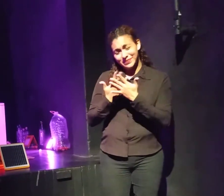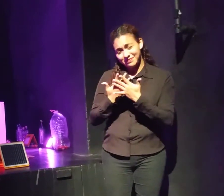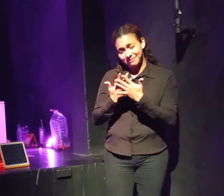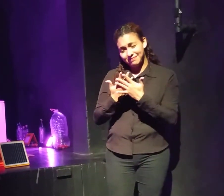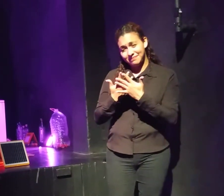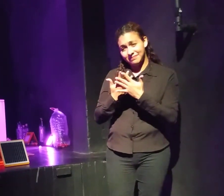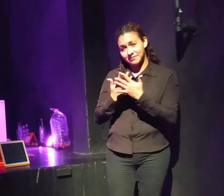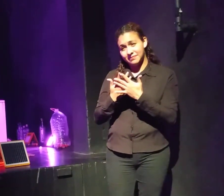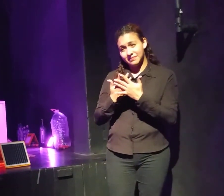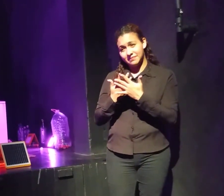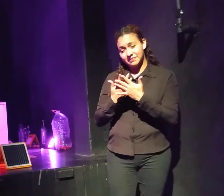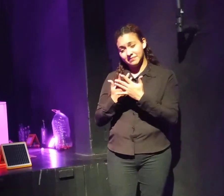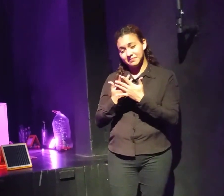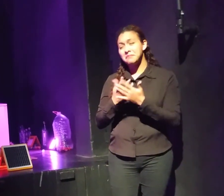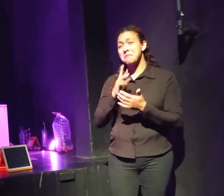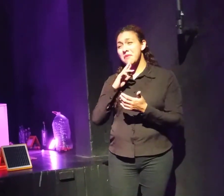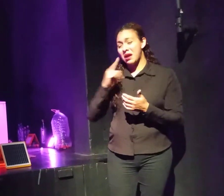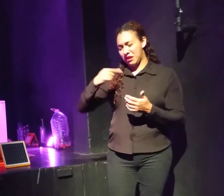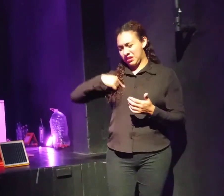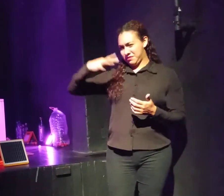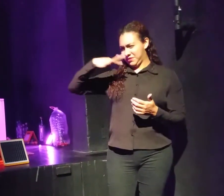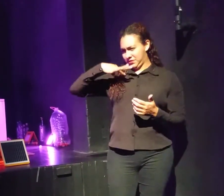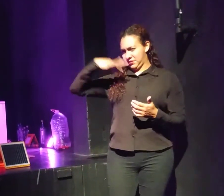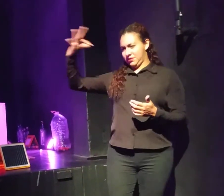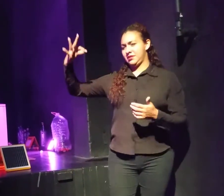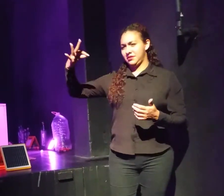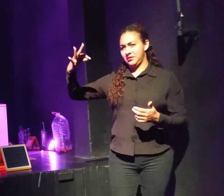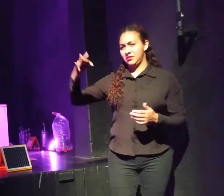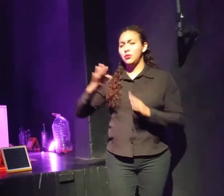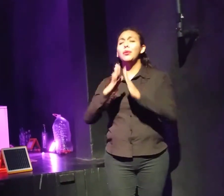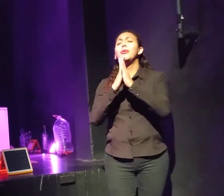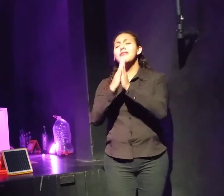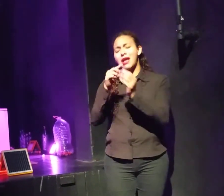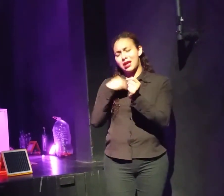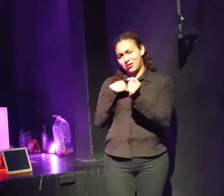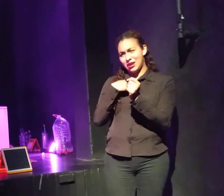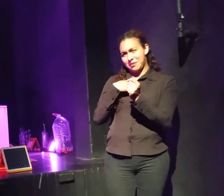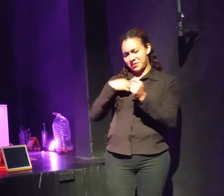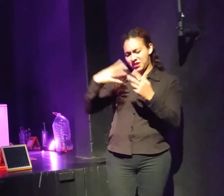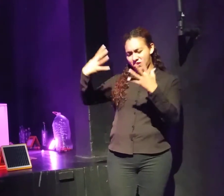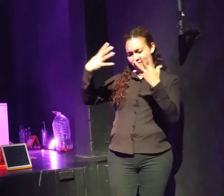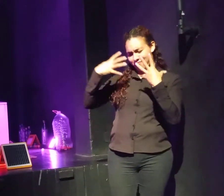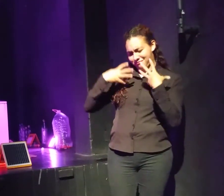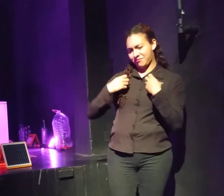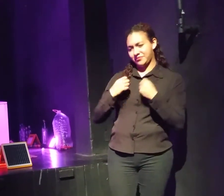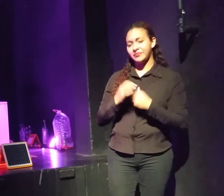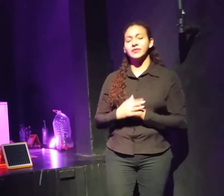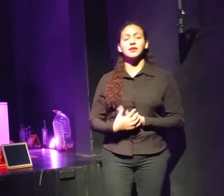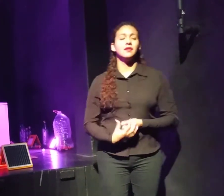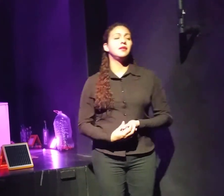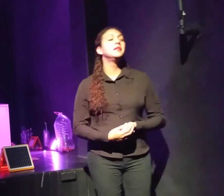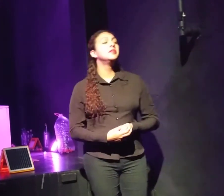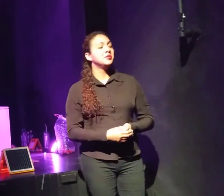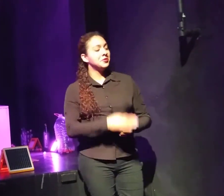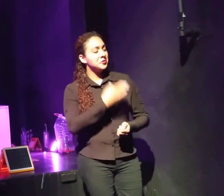Yo, yo soy un puestorino. Estoy lista. Muy bien. Adelante.